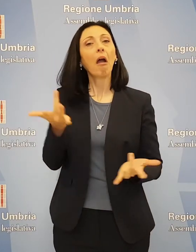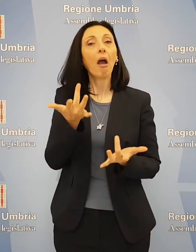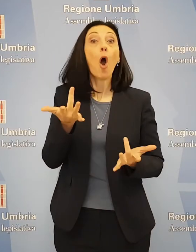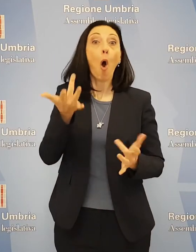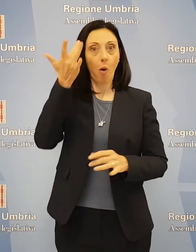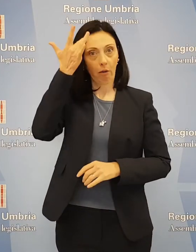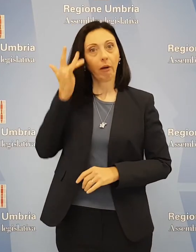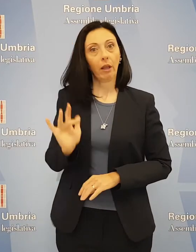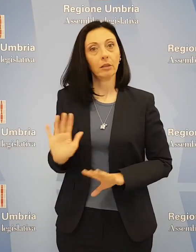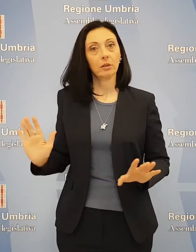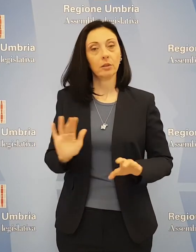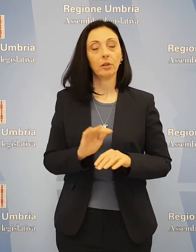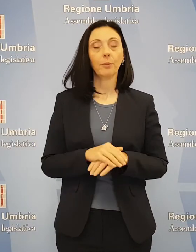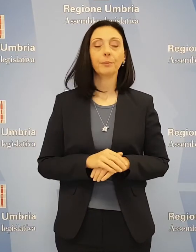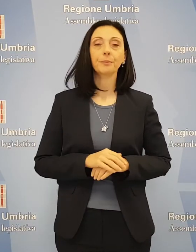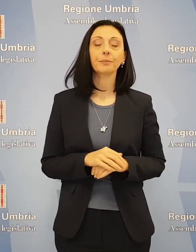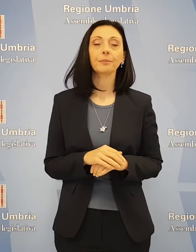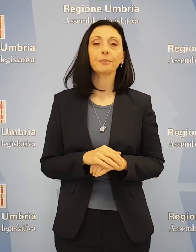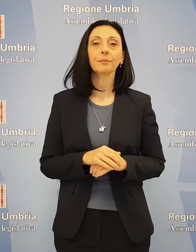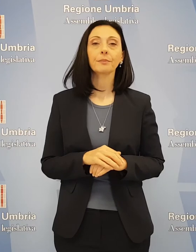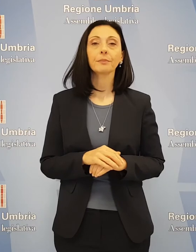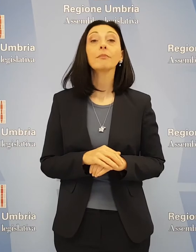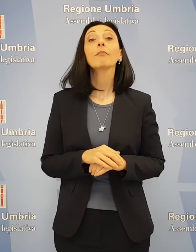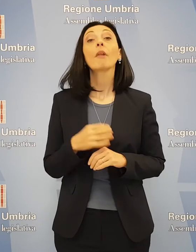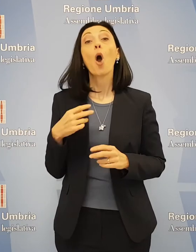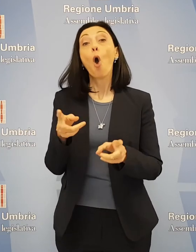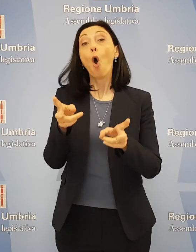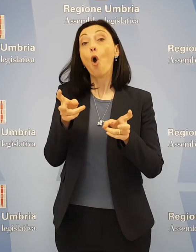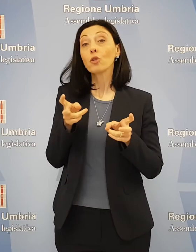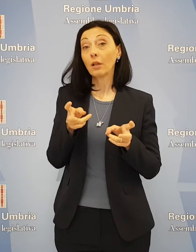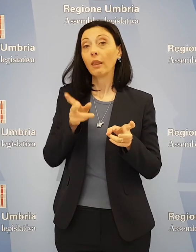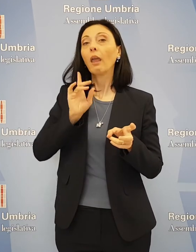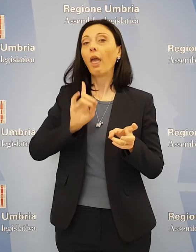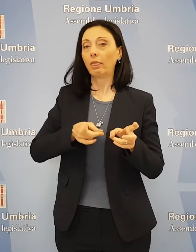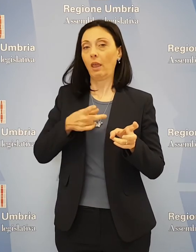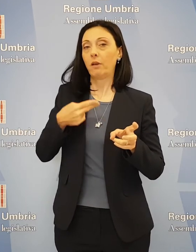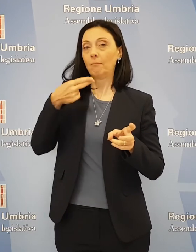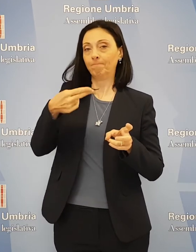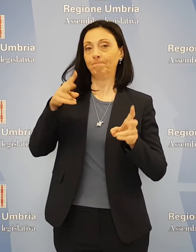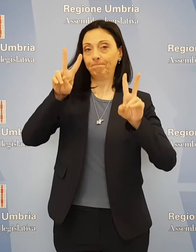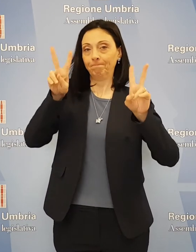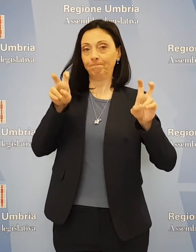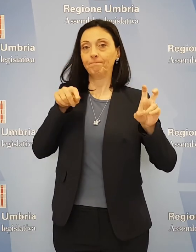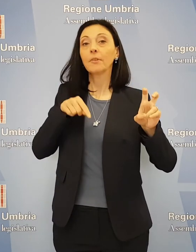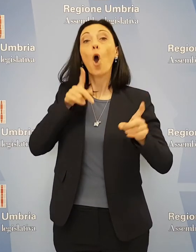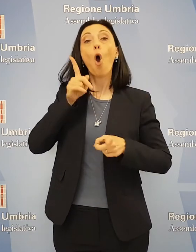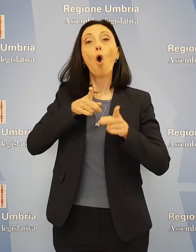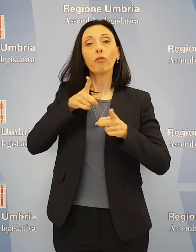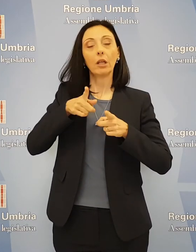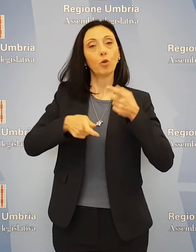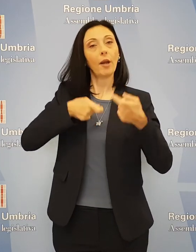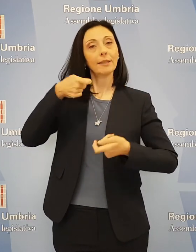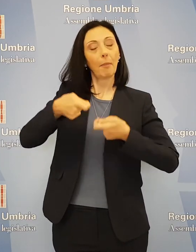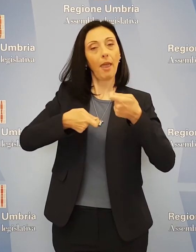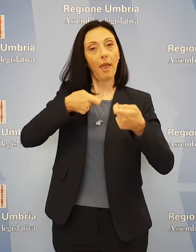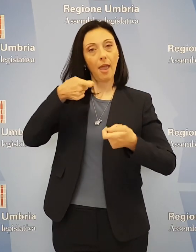gravidanza a basso rischio e oltre. In questo caso le ostetriche si dovrebbero identificare come ordinatori di spesa,